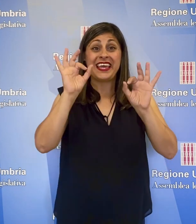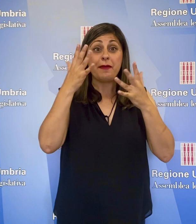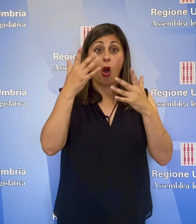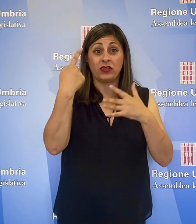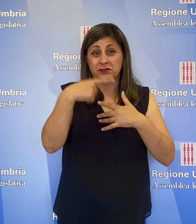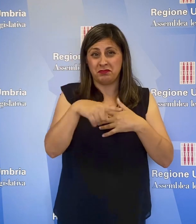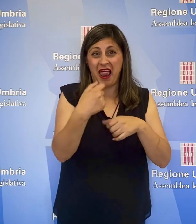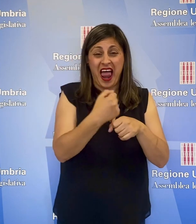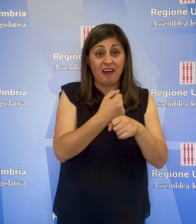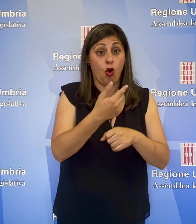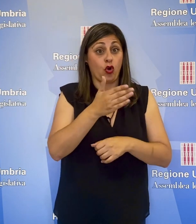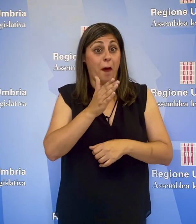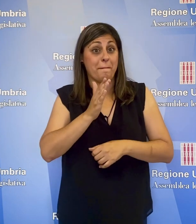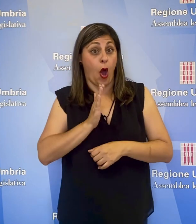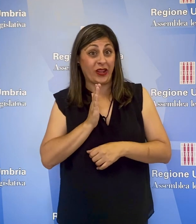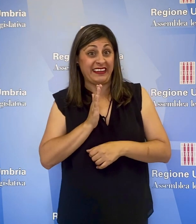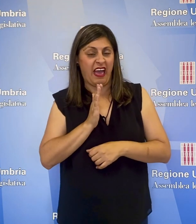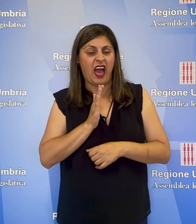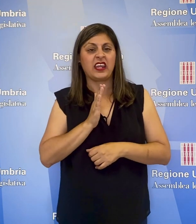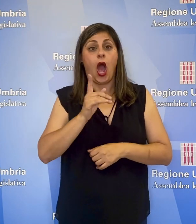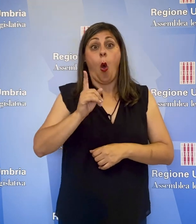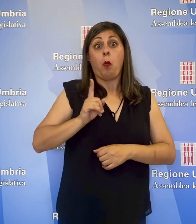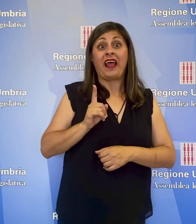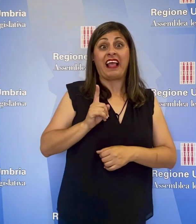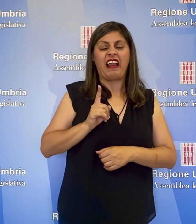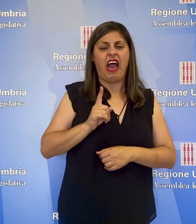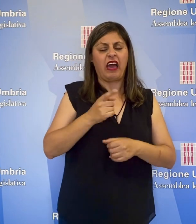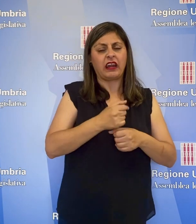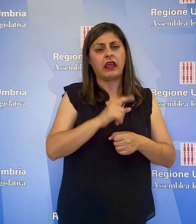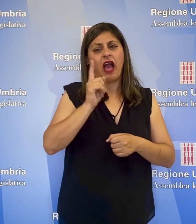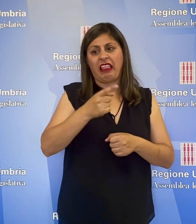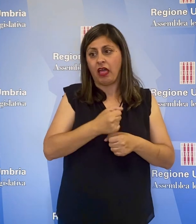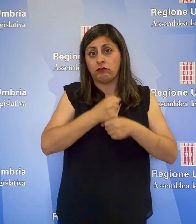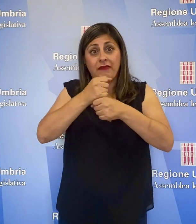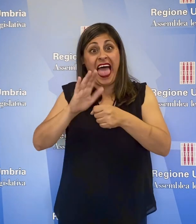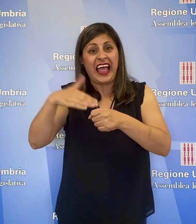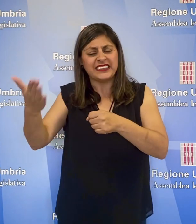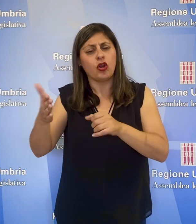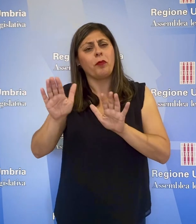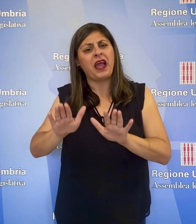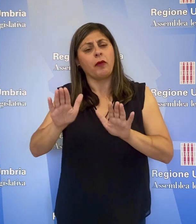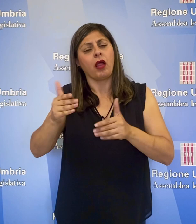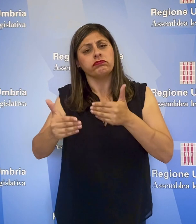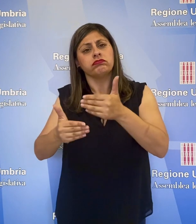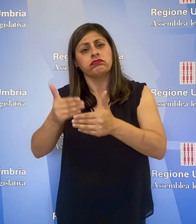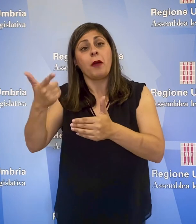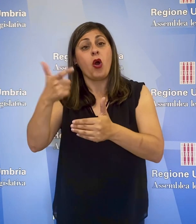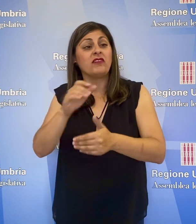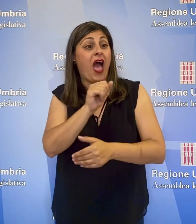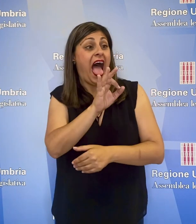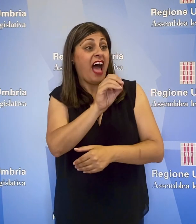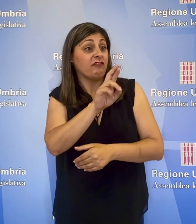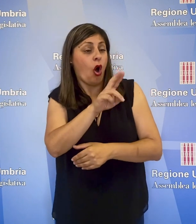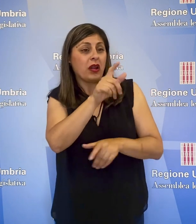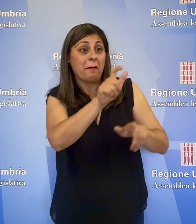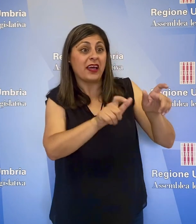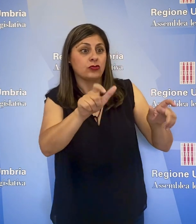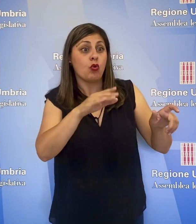esternalizzazione dei servizi di portineria e guardiania avverrà gradualmente nel momento in cui il personale di Afor non sarà più